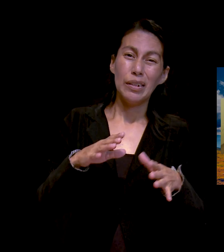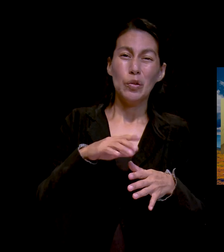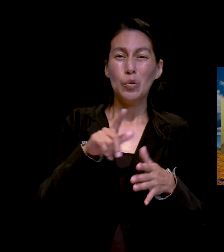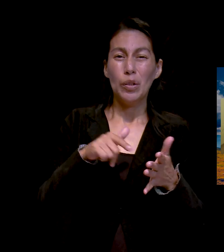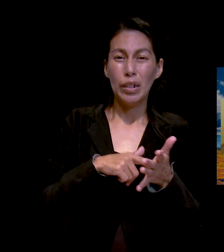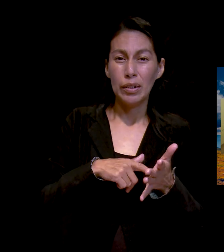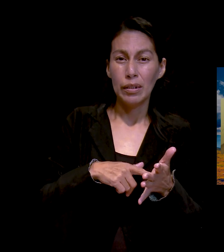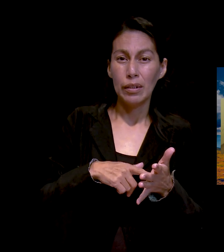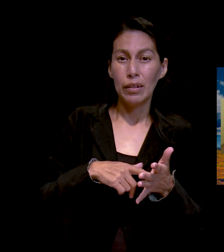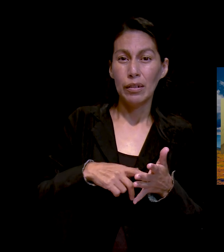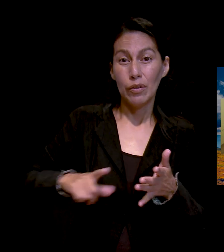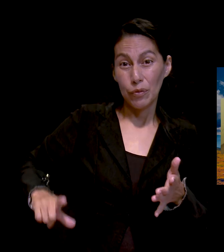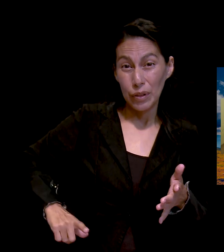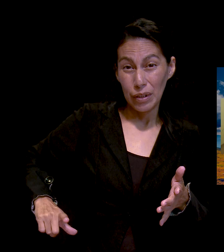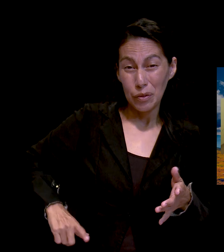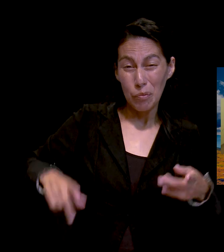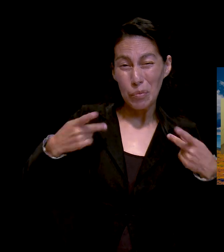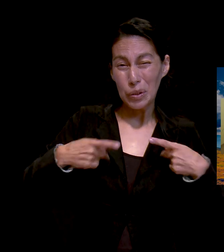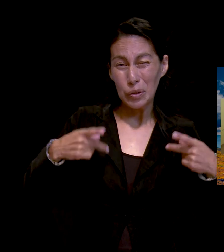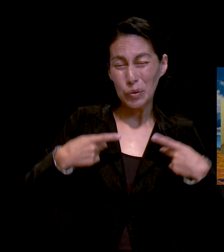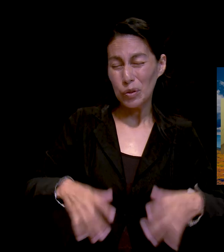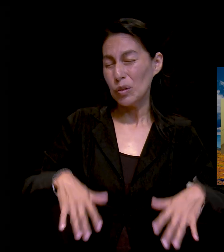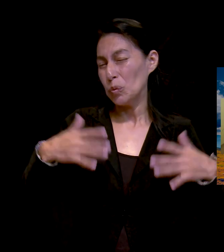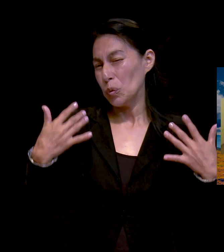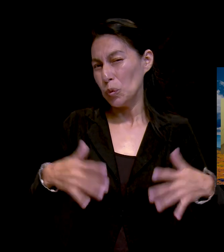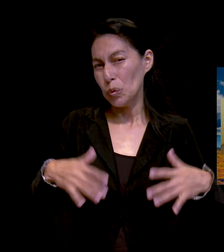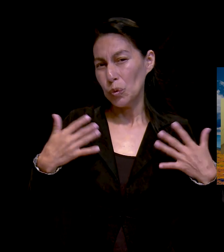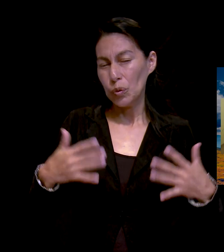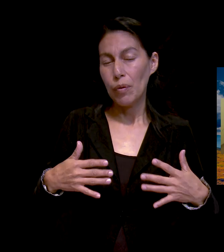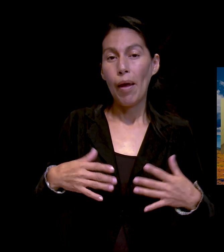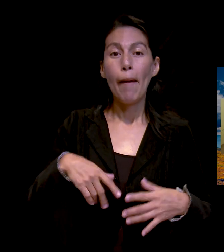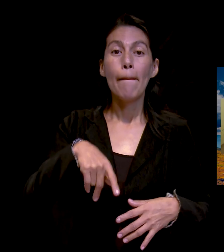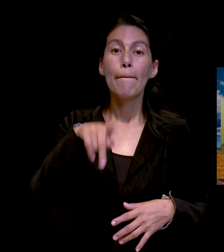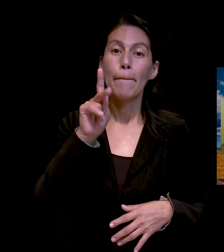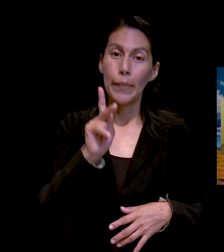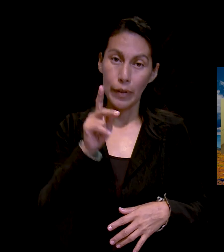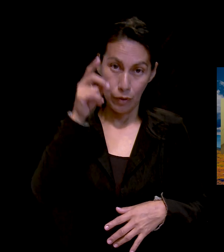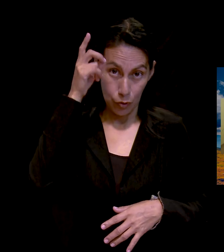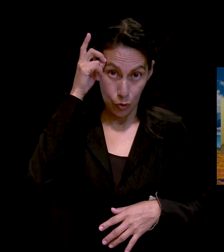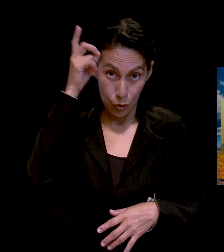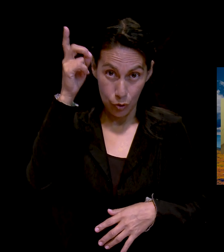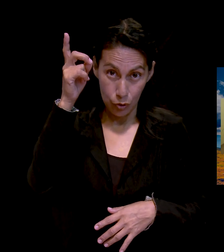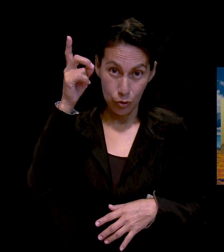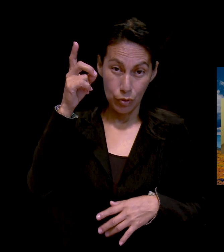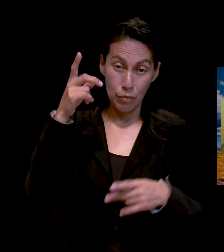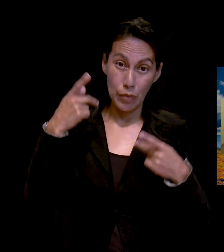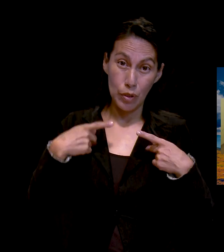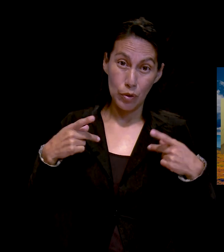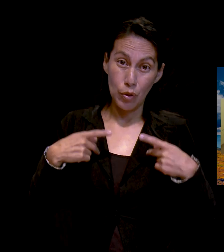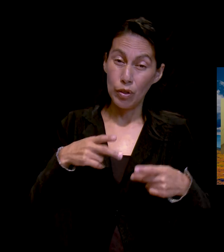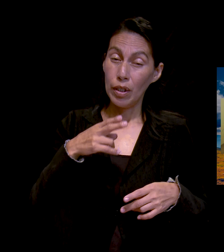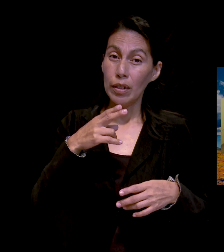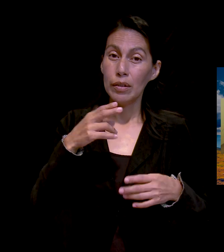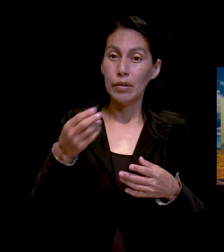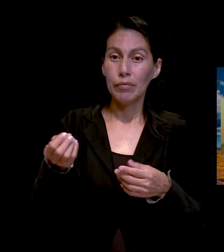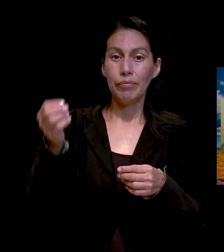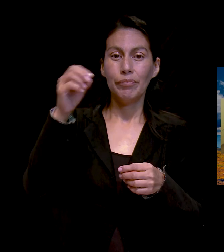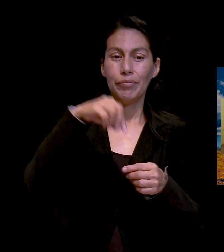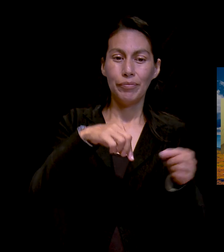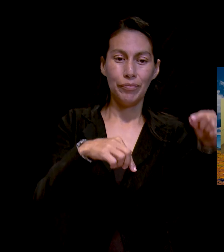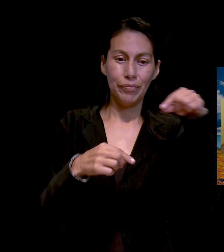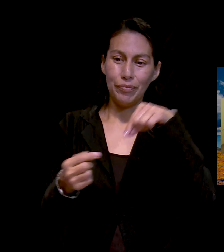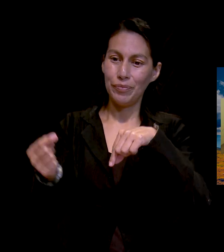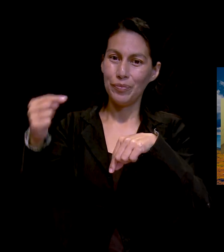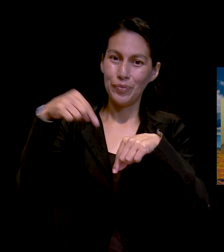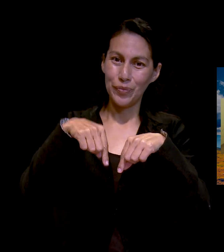hay mucha gente, ¿no? Pero como les dije, Dios siempre pone a personas que yo les digo que son ángeles, que nos